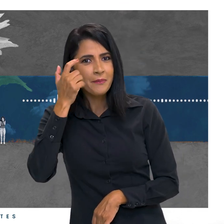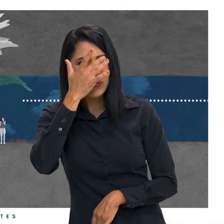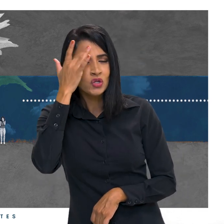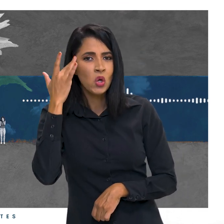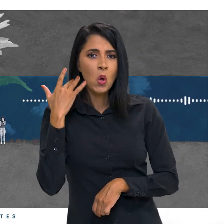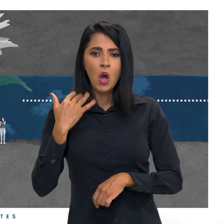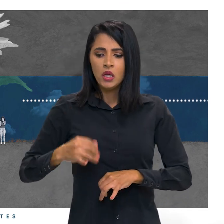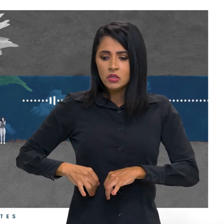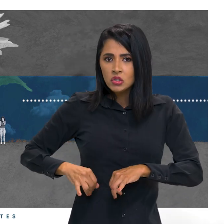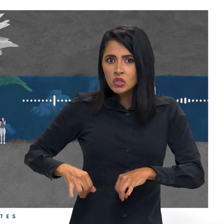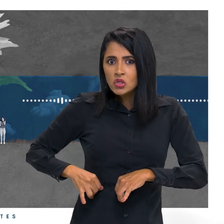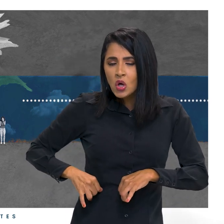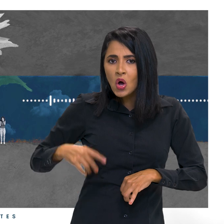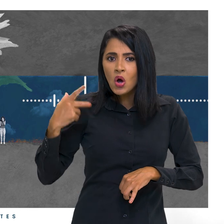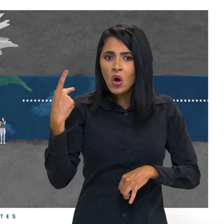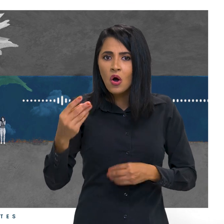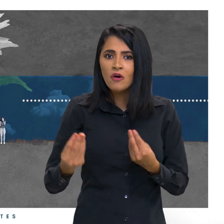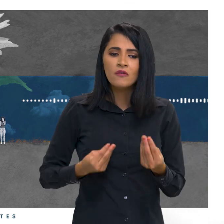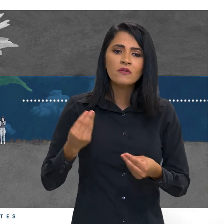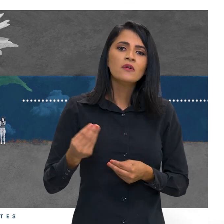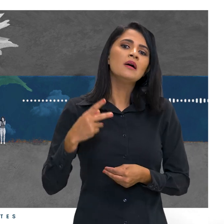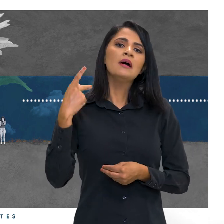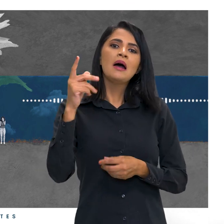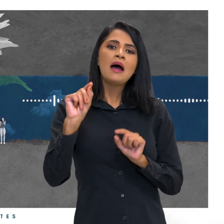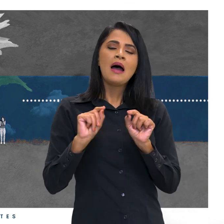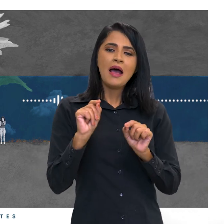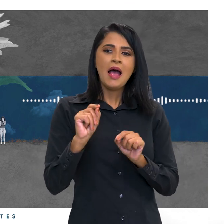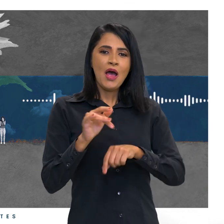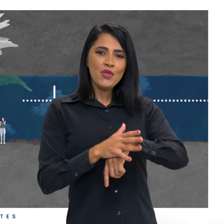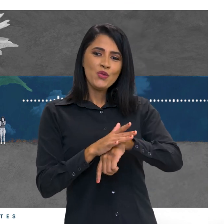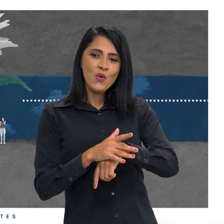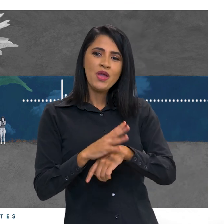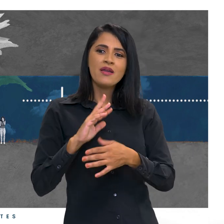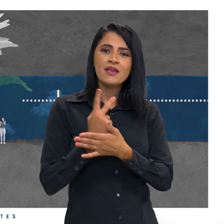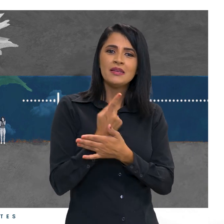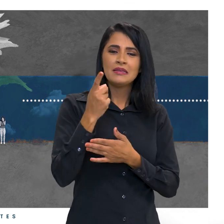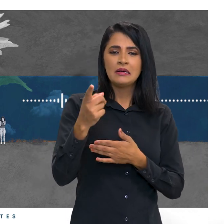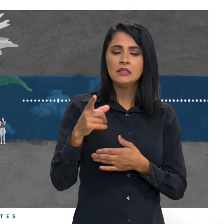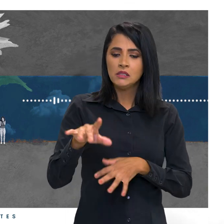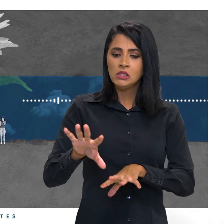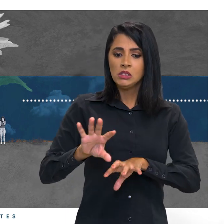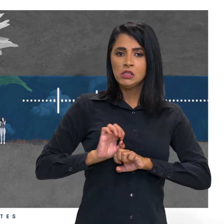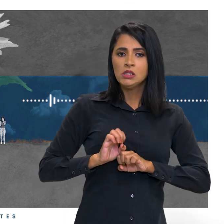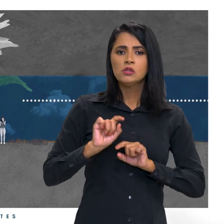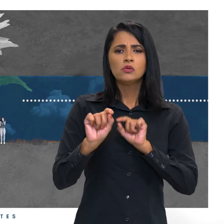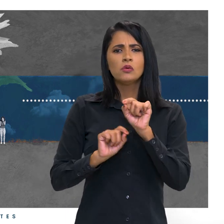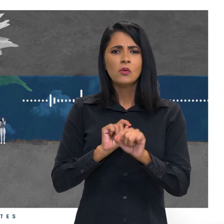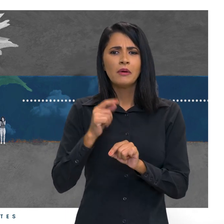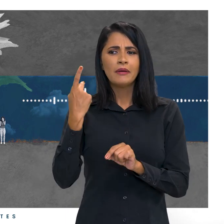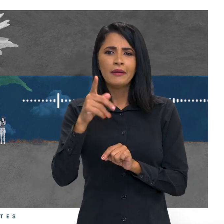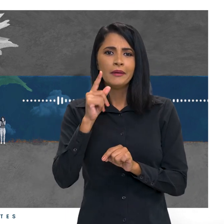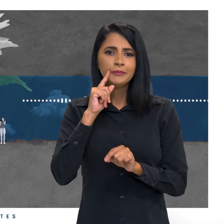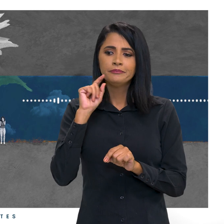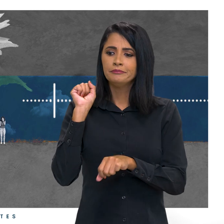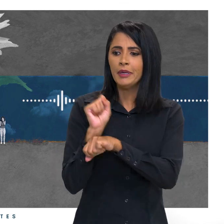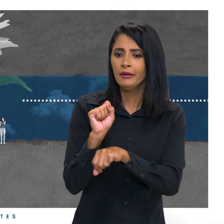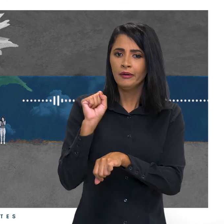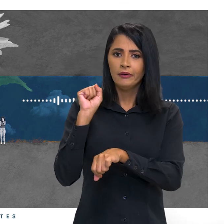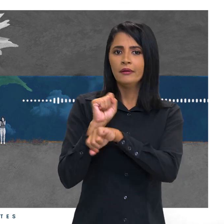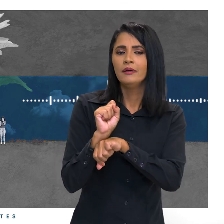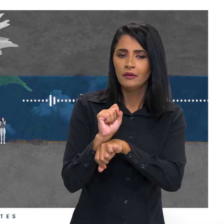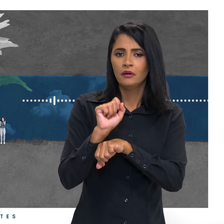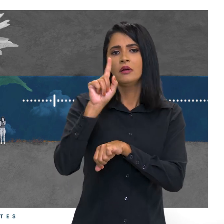que tem aquela questão que a doença acomete de uma maneira que impede de tudo. Então, é